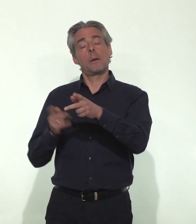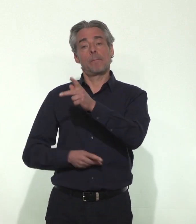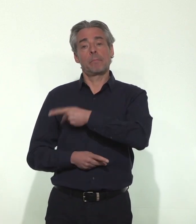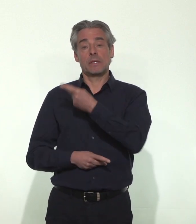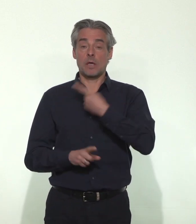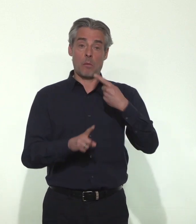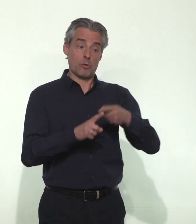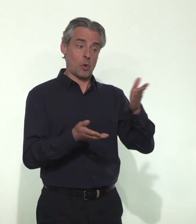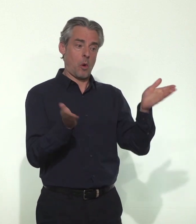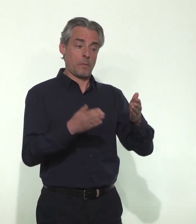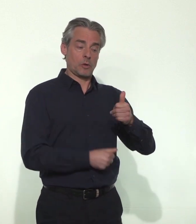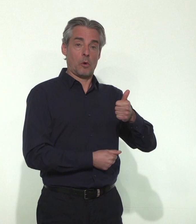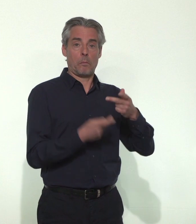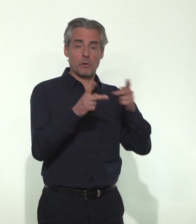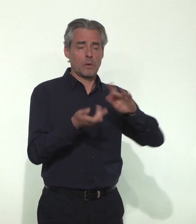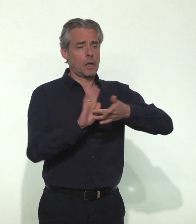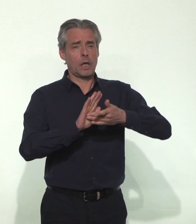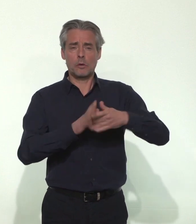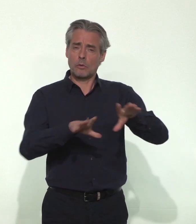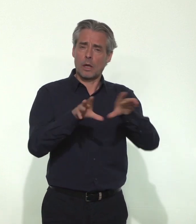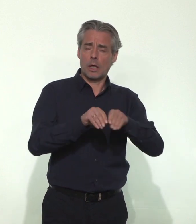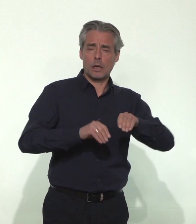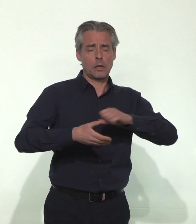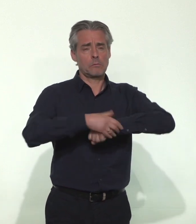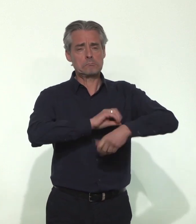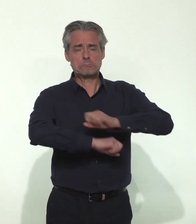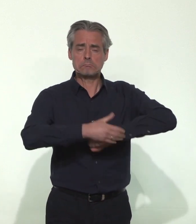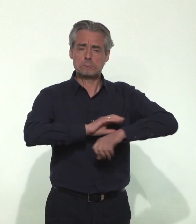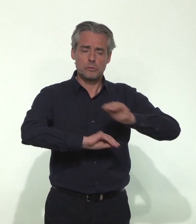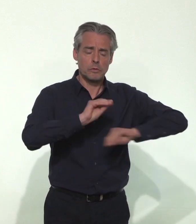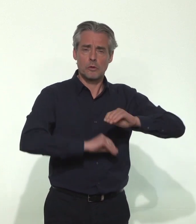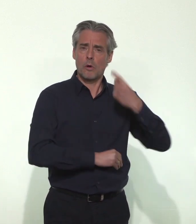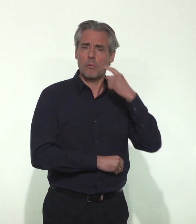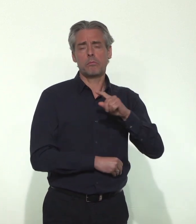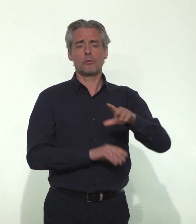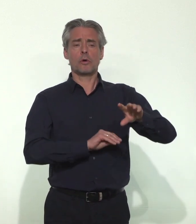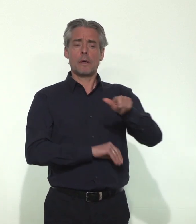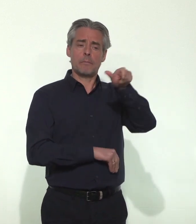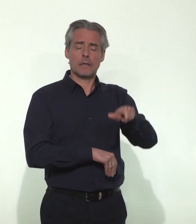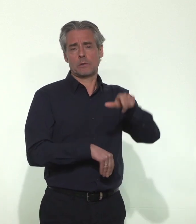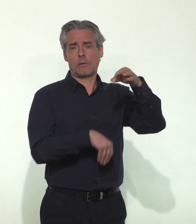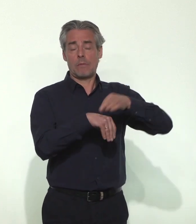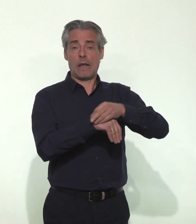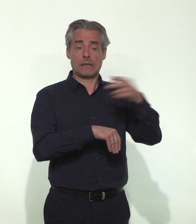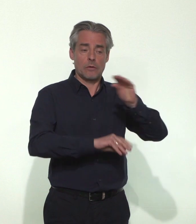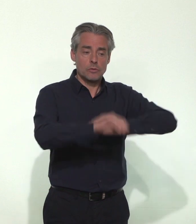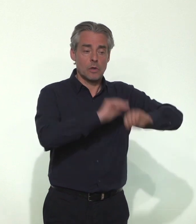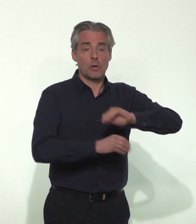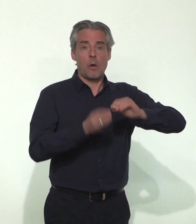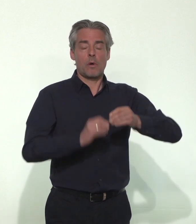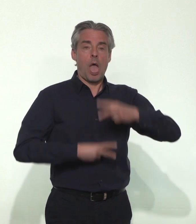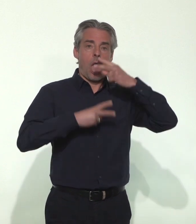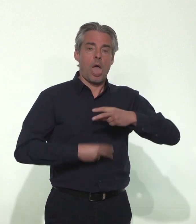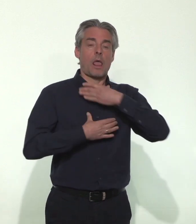surtout pour nos hôpitaux et tous les soignants mobilisés tout particulièrement pour prendre en charge les malades les plus graves en détresse